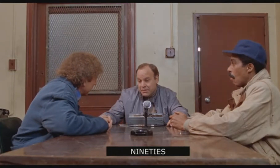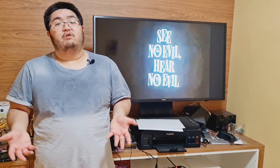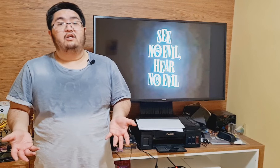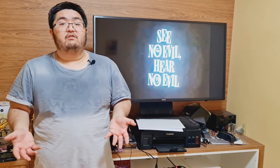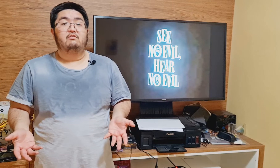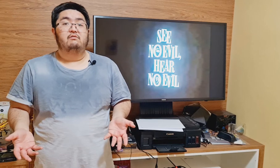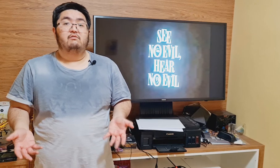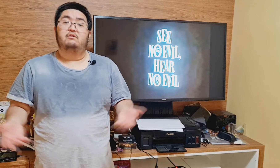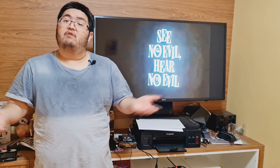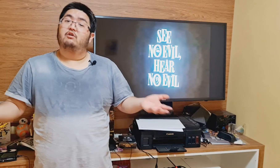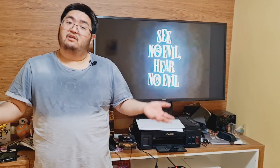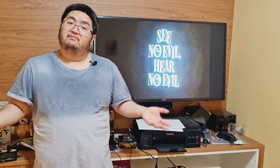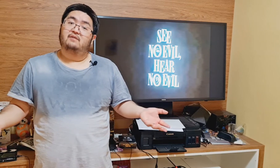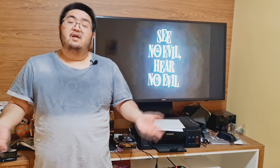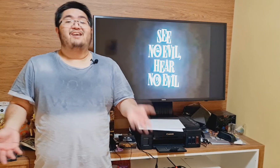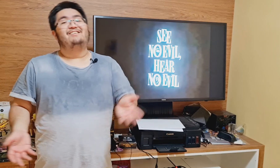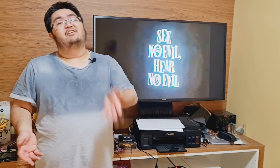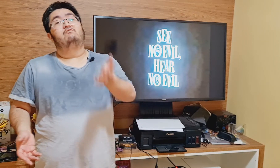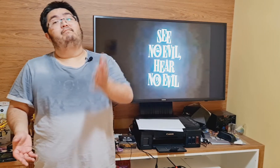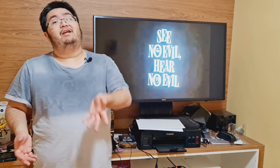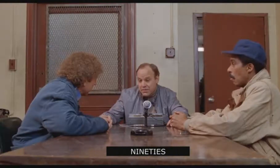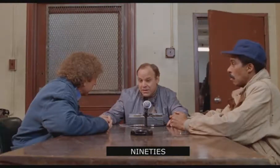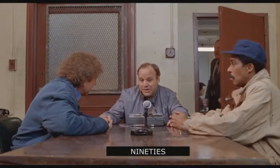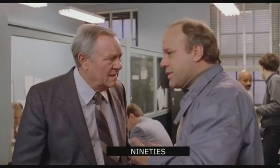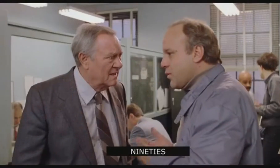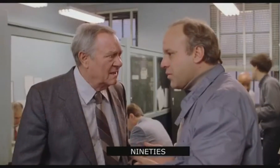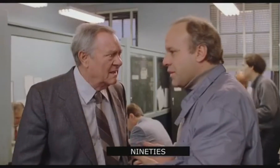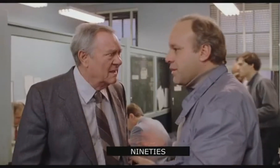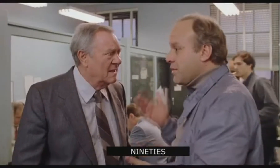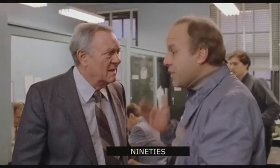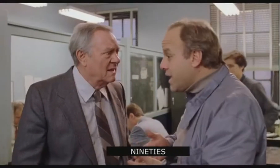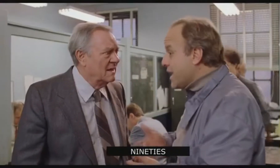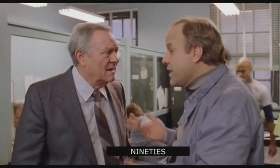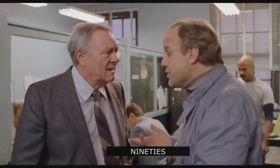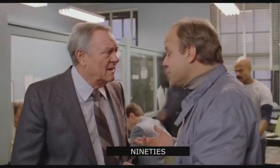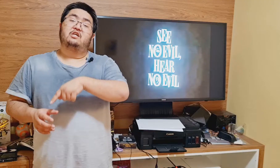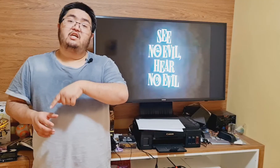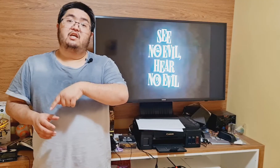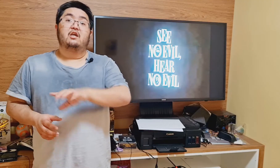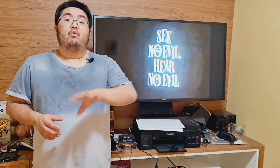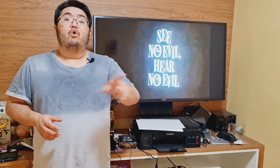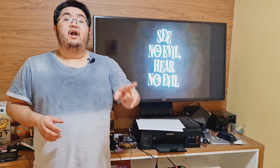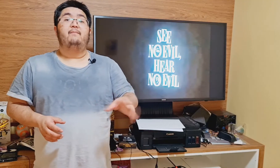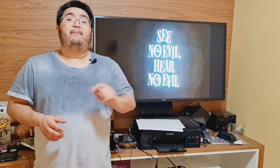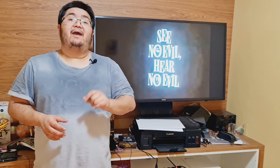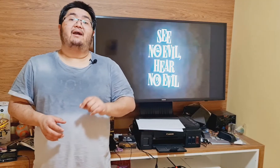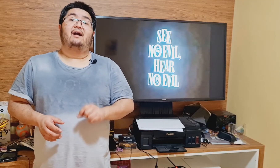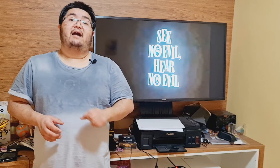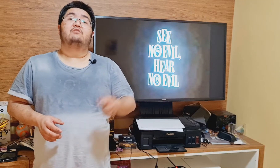ocorrido, não deu outra. Eles são presos em flagrante. Antes de irem, Wally pega as